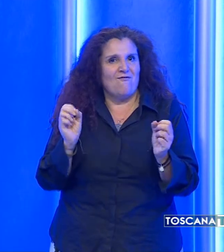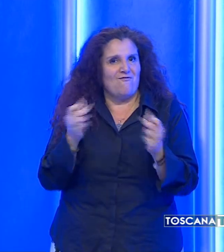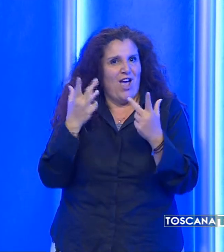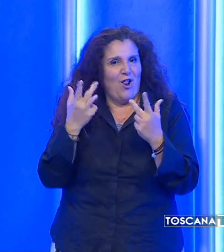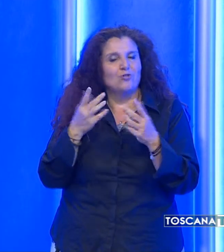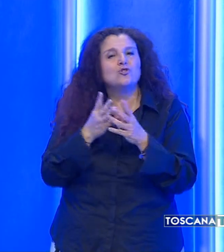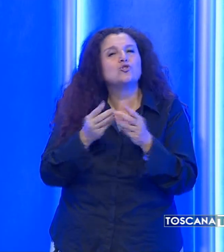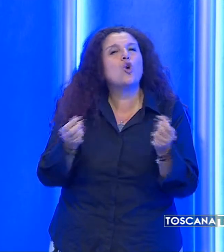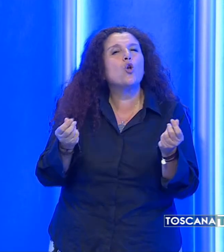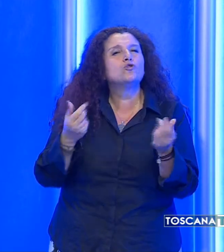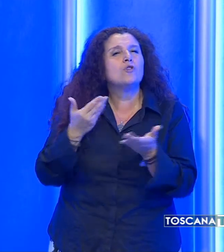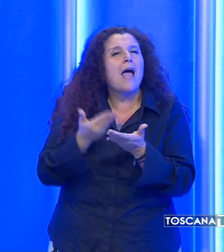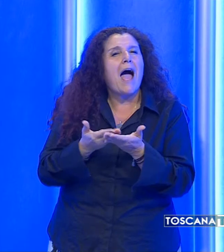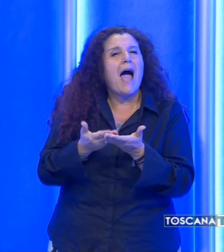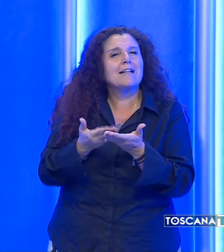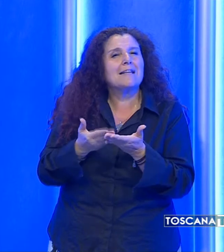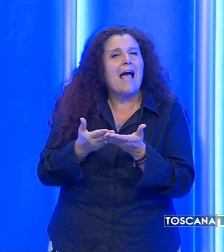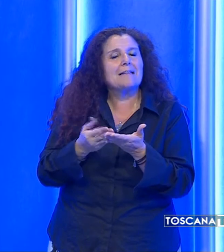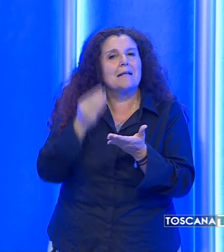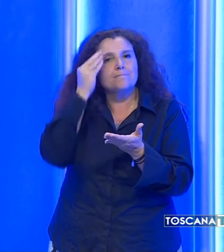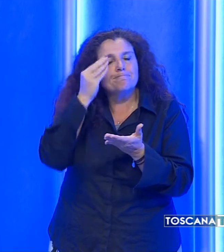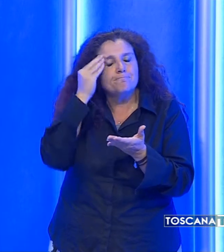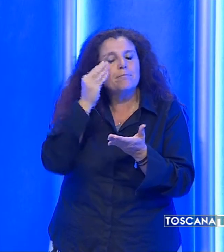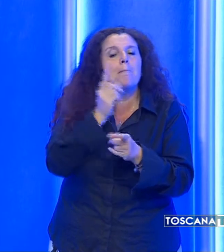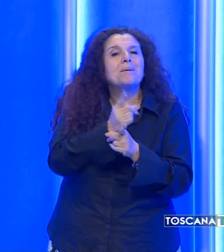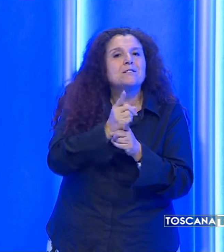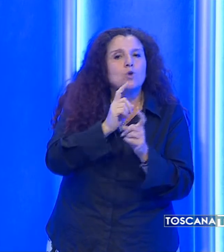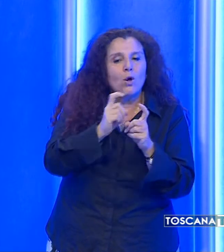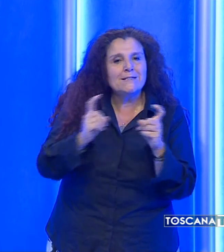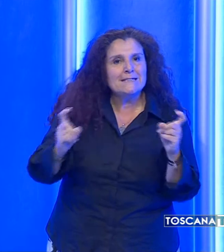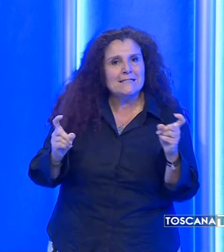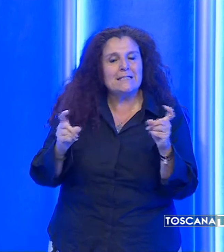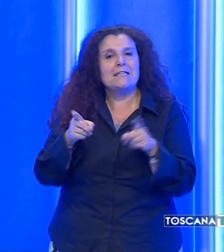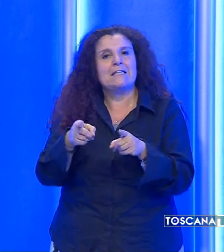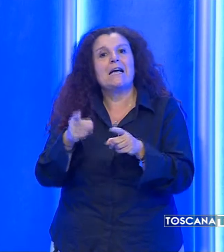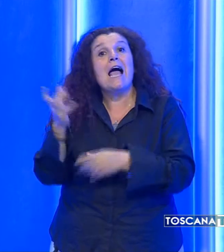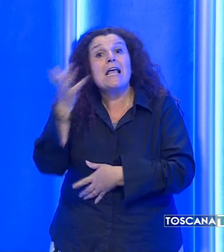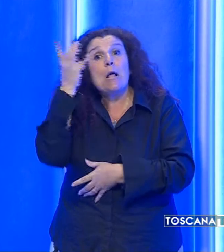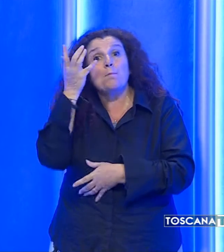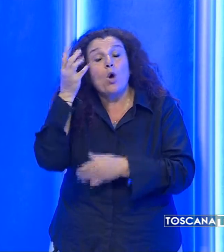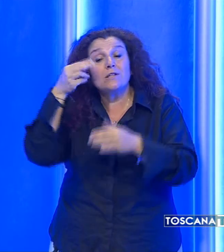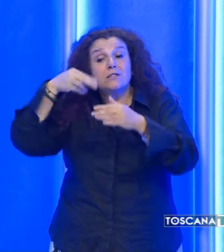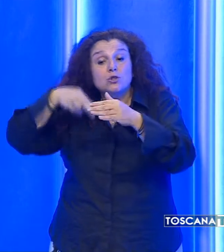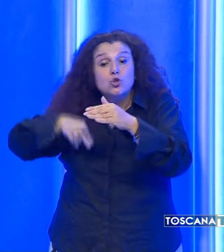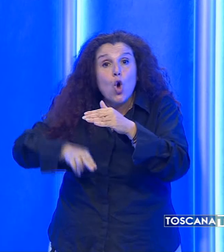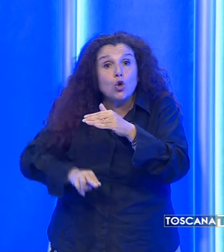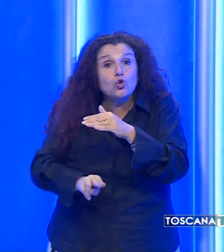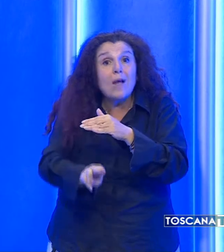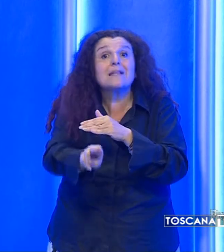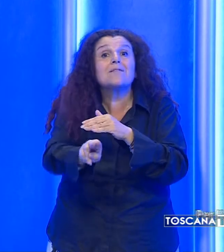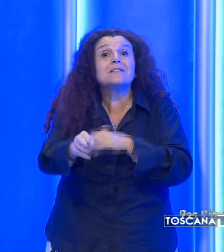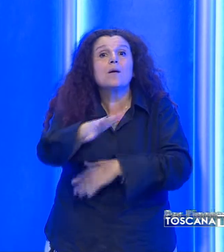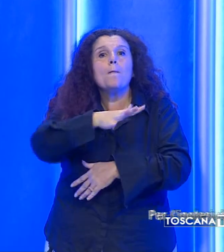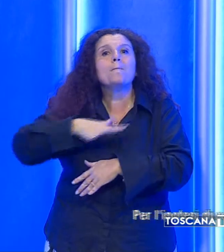una soluzione che tenga conto di tutte le esigenze. Per l'ipotesi di sottoattraversamento in